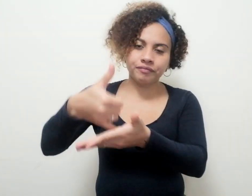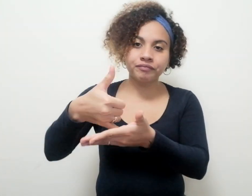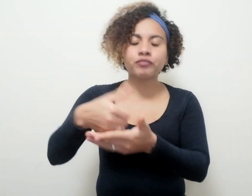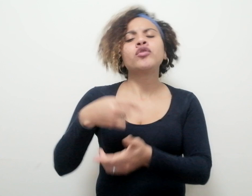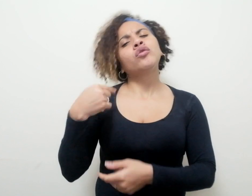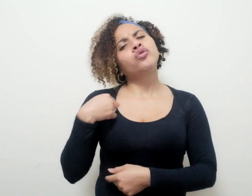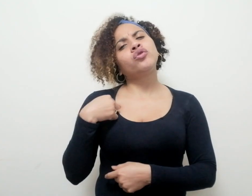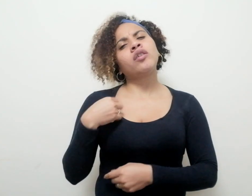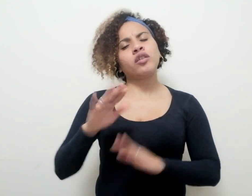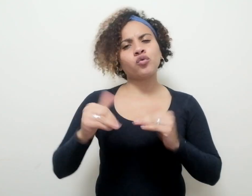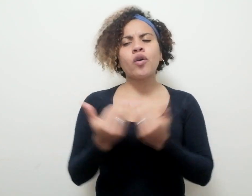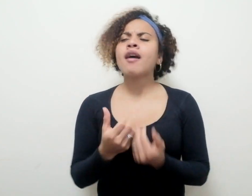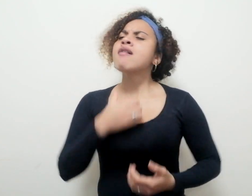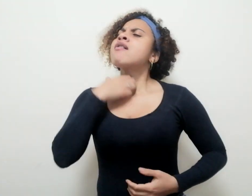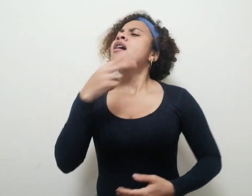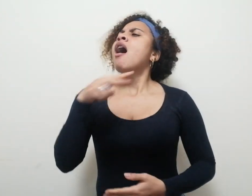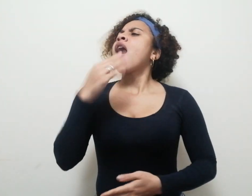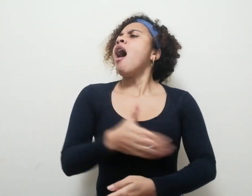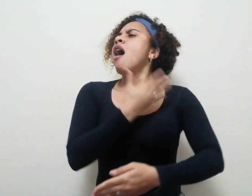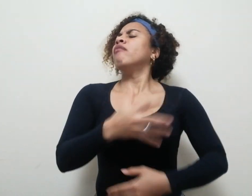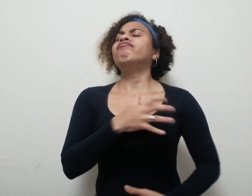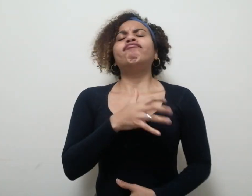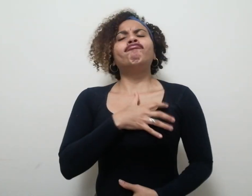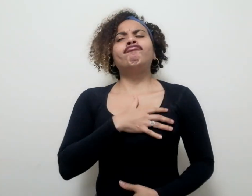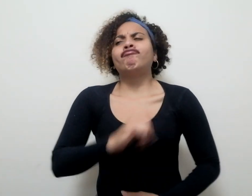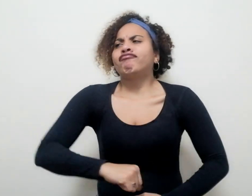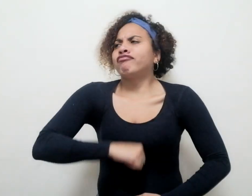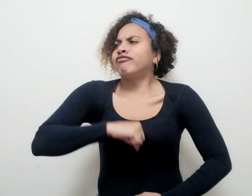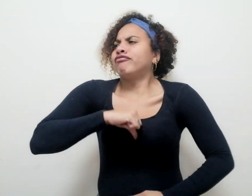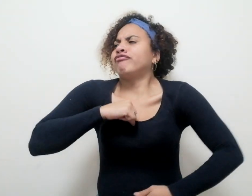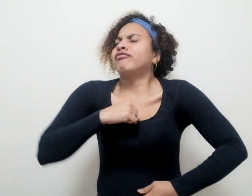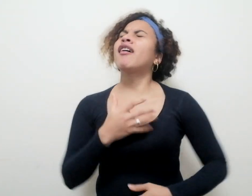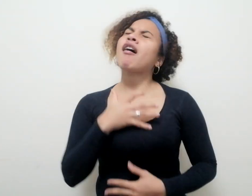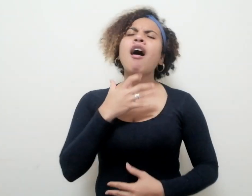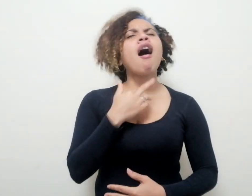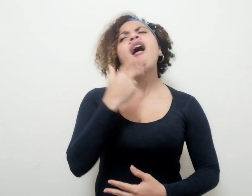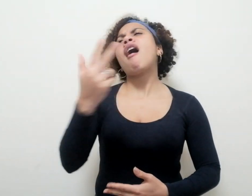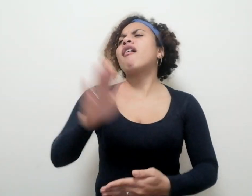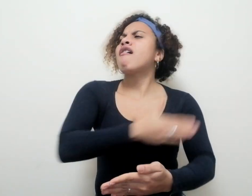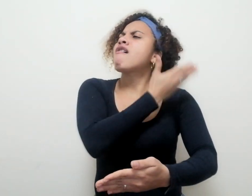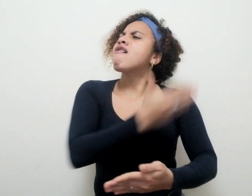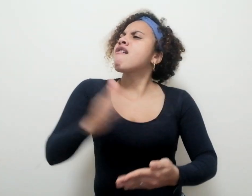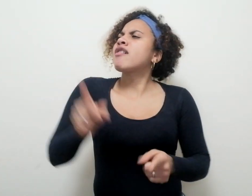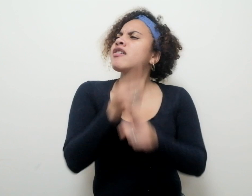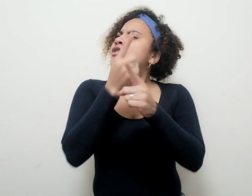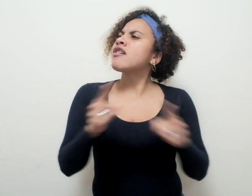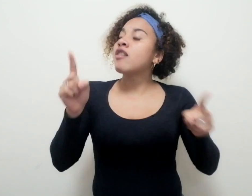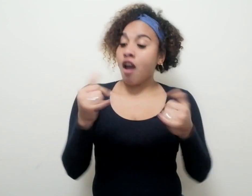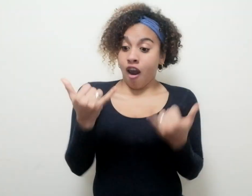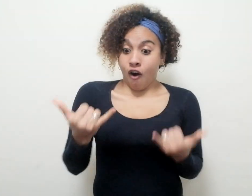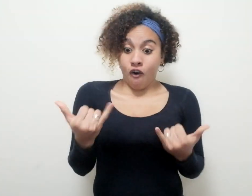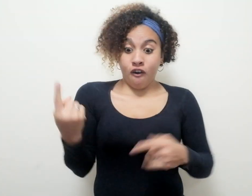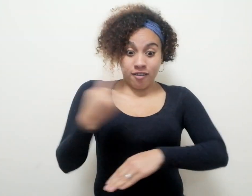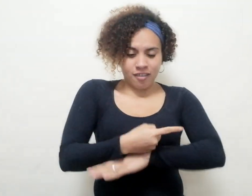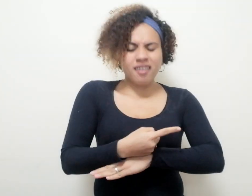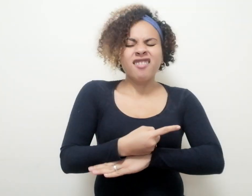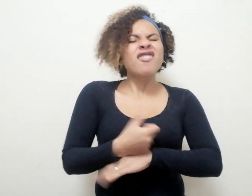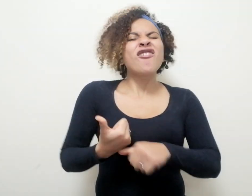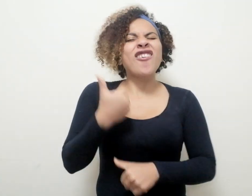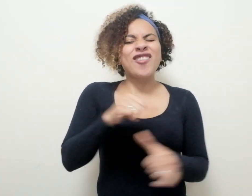cantaba en la escuela, hinchado el pecho con el brío solo comparable al que hoy en día nos inflama el ego